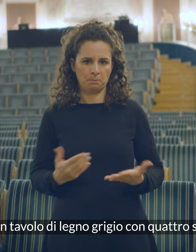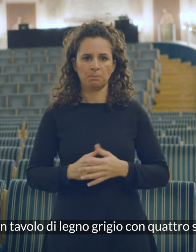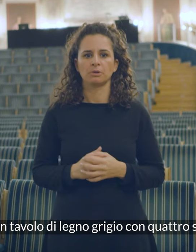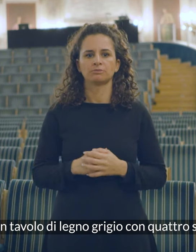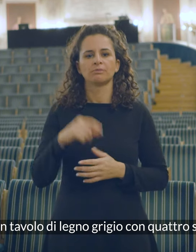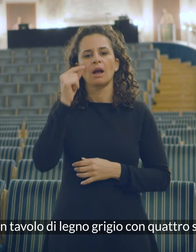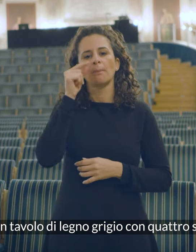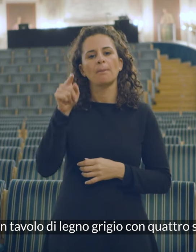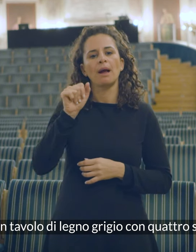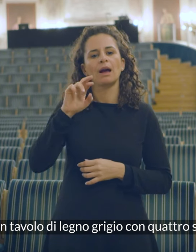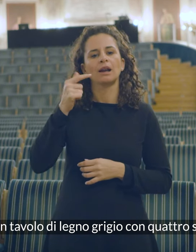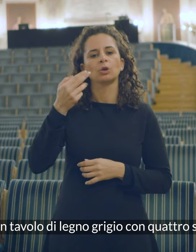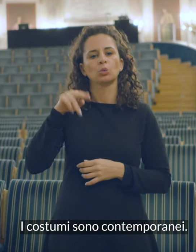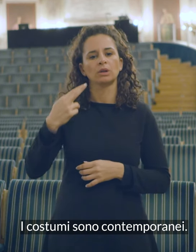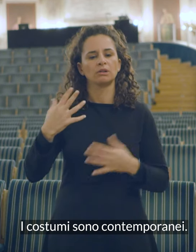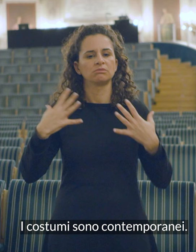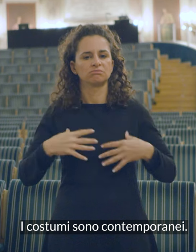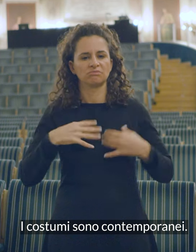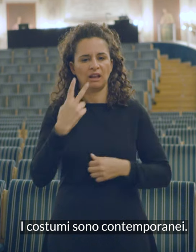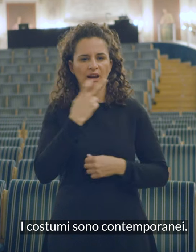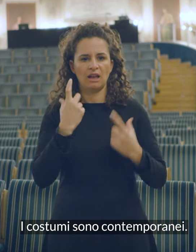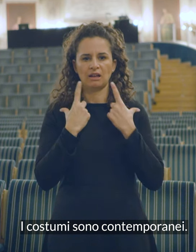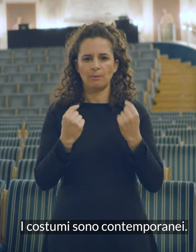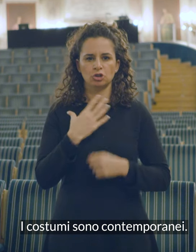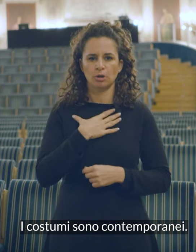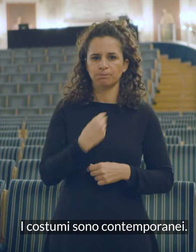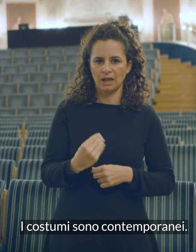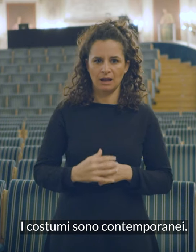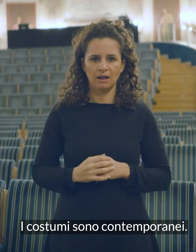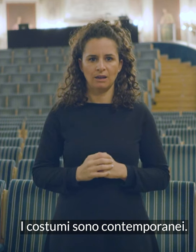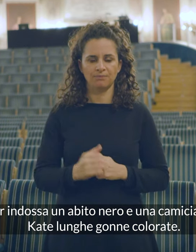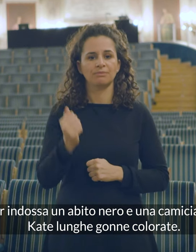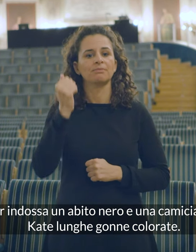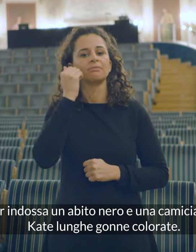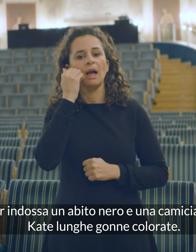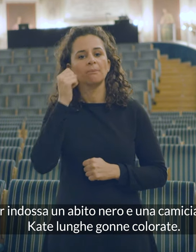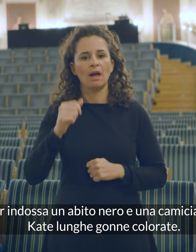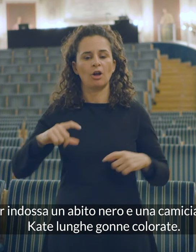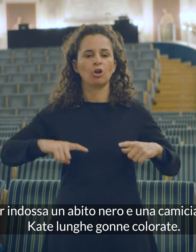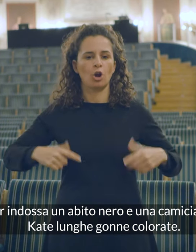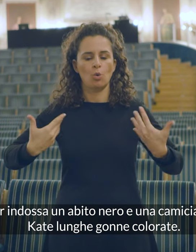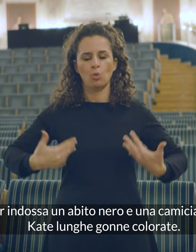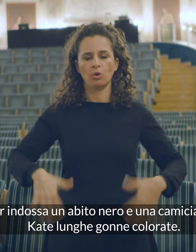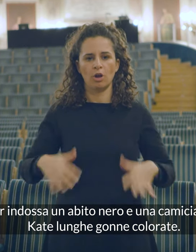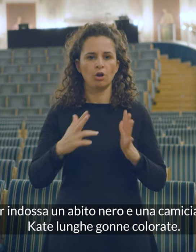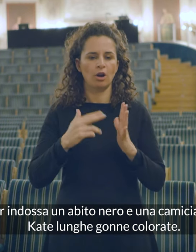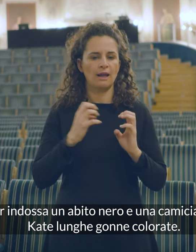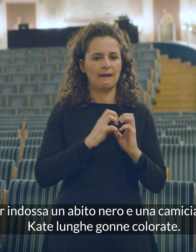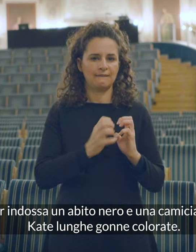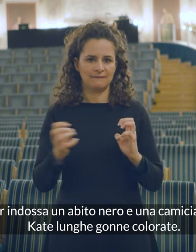grigio con quattro sedie. I costumi sono contemporanei. Arthur indossa un abito nero e una camicia bianca.